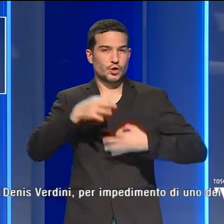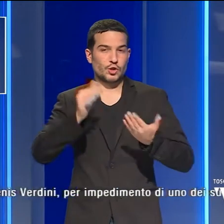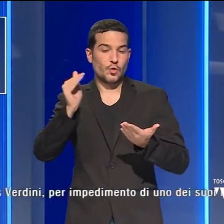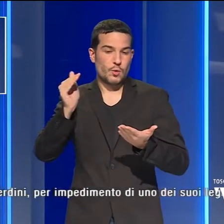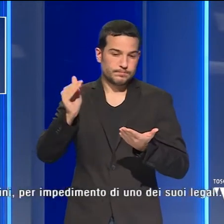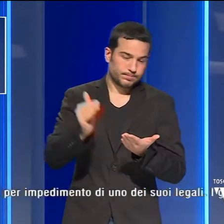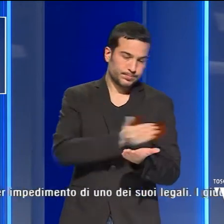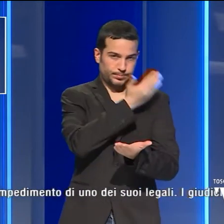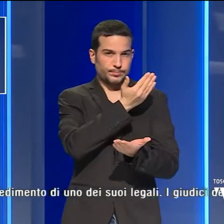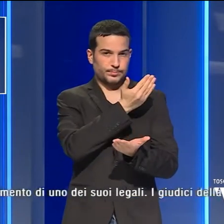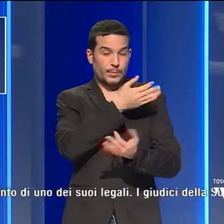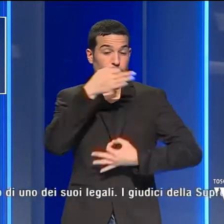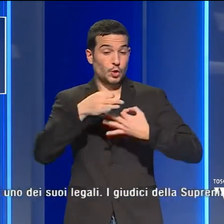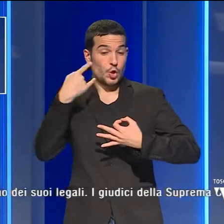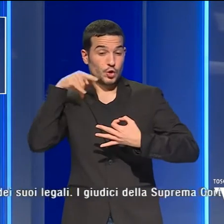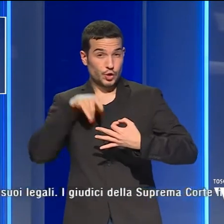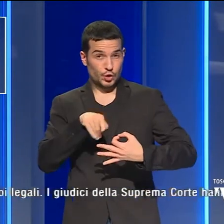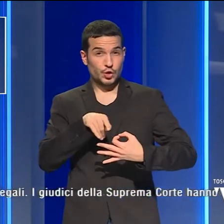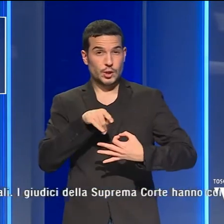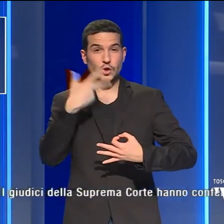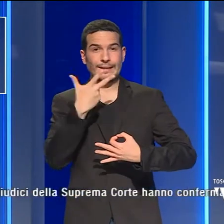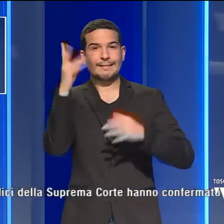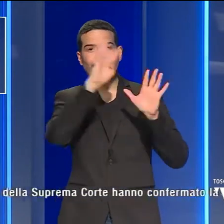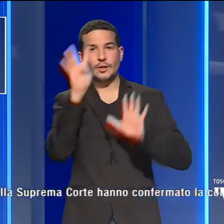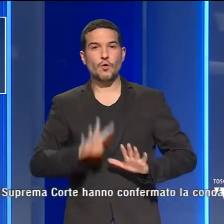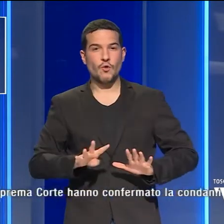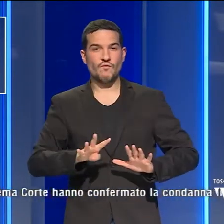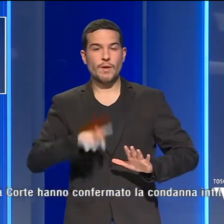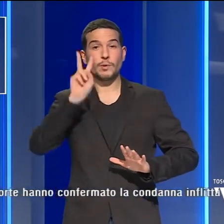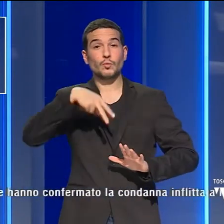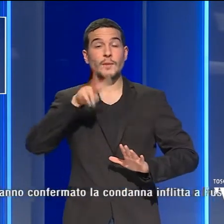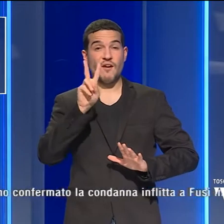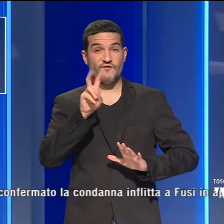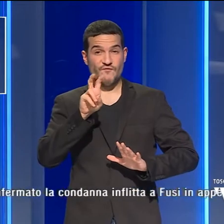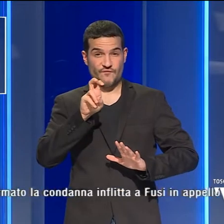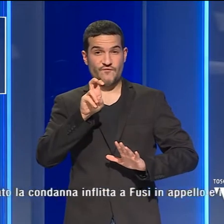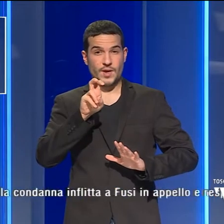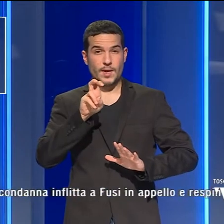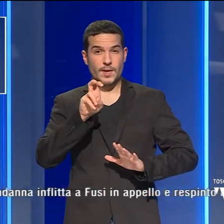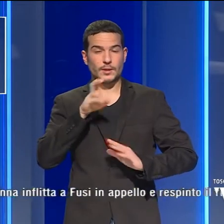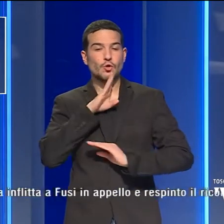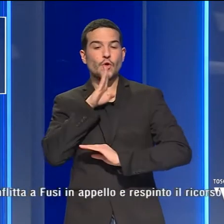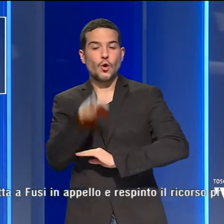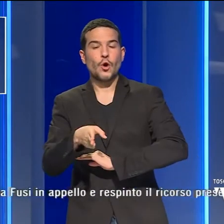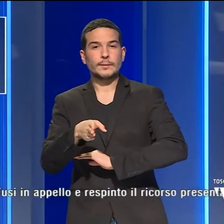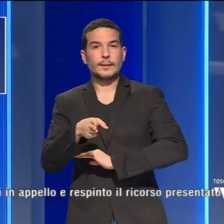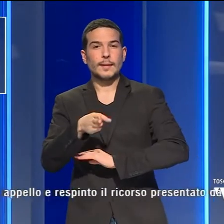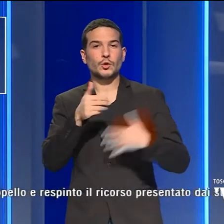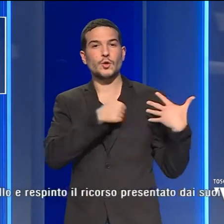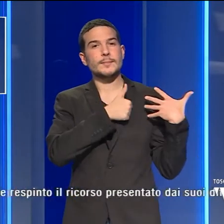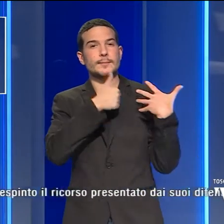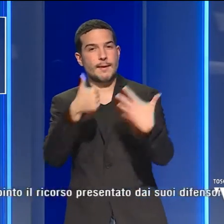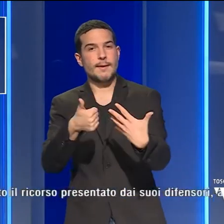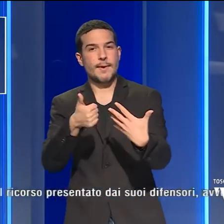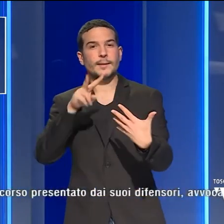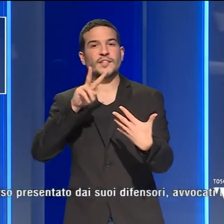principale nell'ambito del quale il 3 novembre 2020 è stato condannato a 6 anni